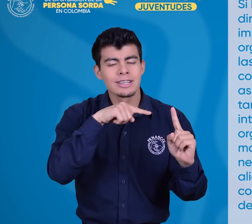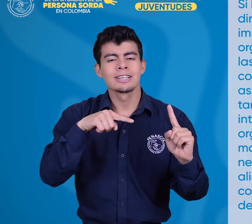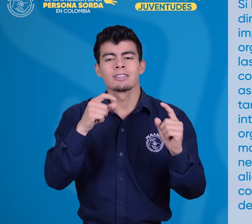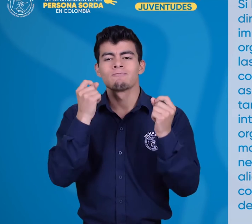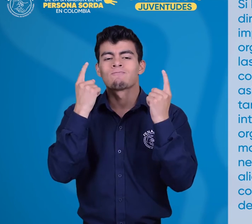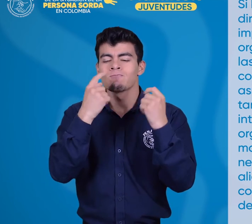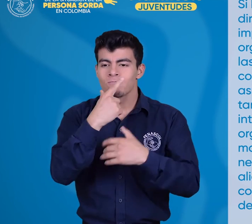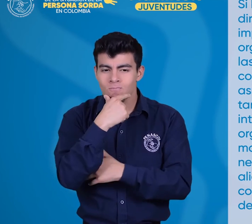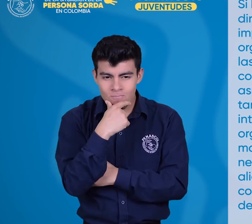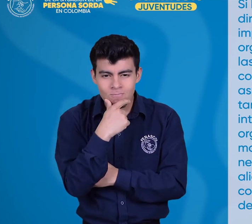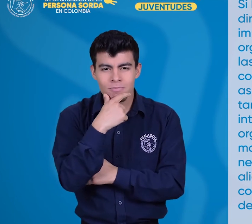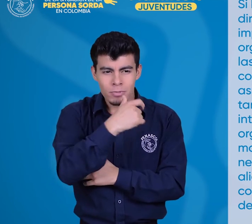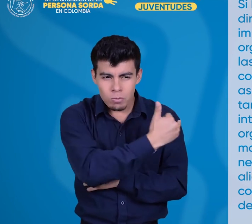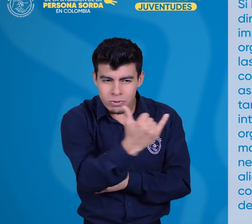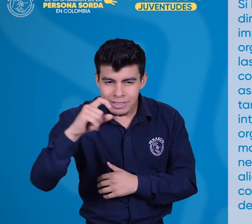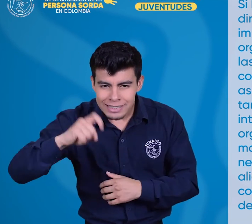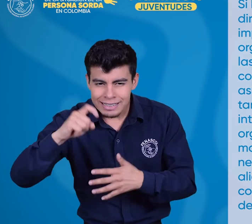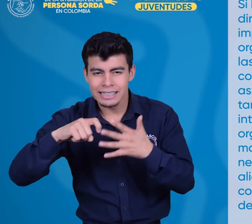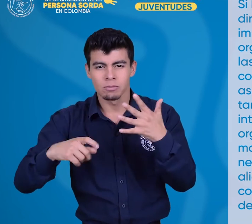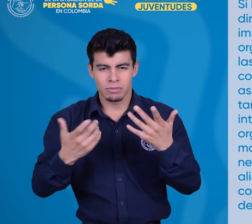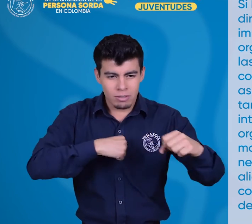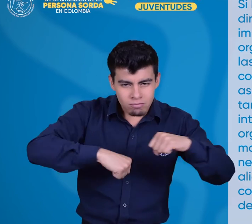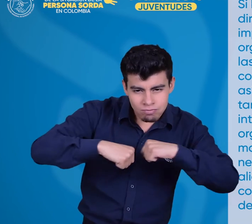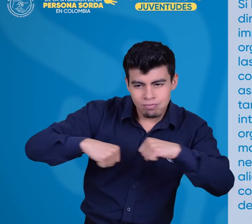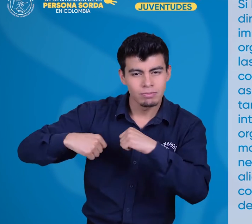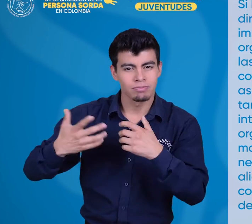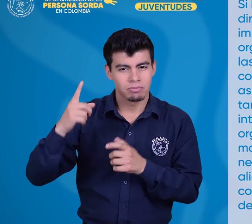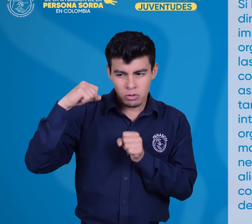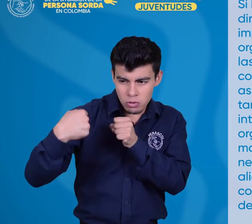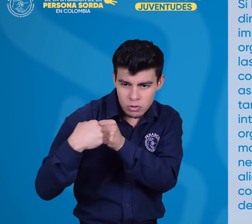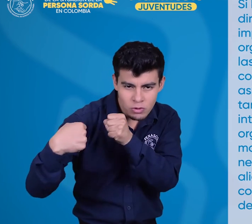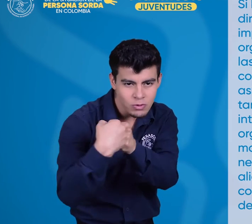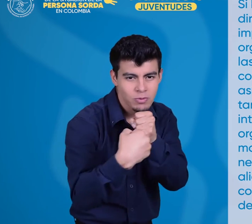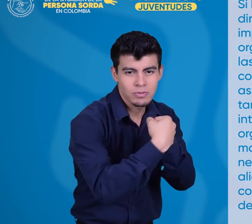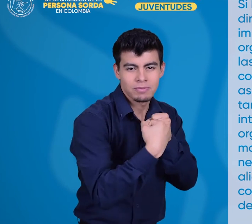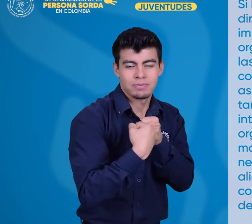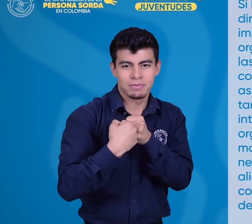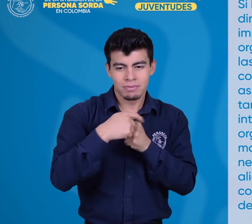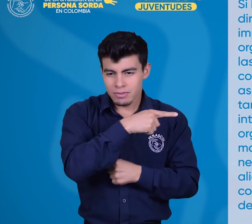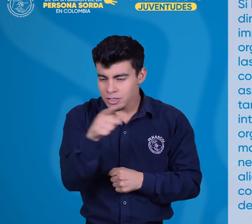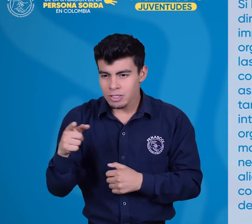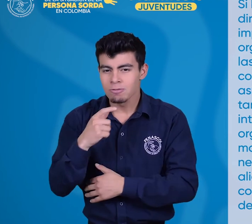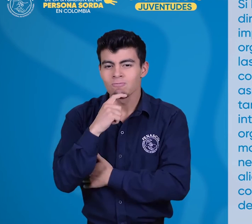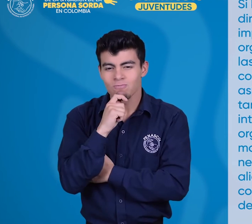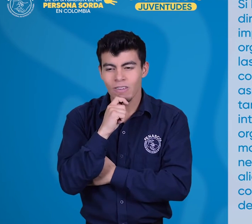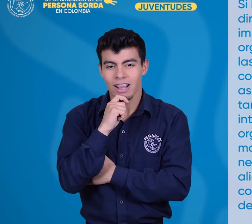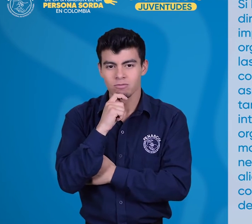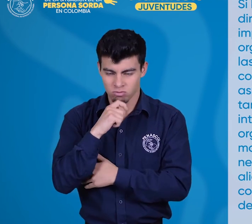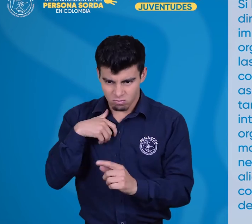contexto para organizarse como movimiento en cuanto a necesidades, acciones, aliados